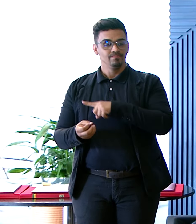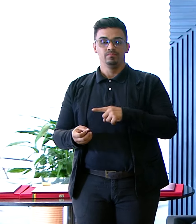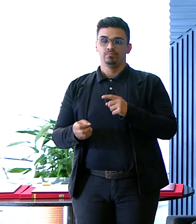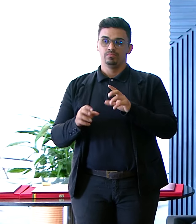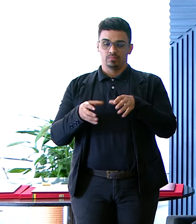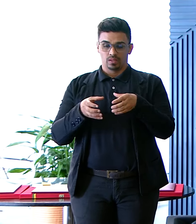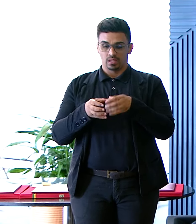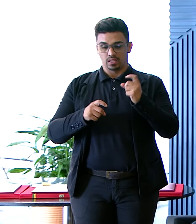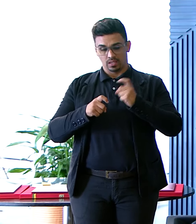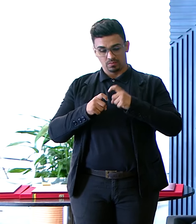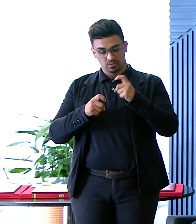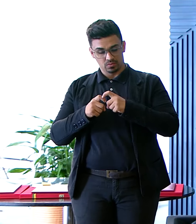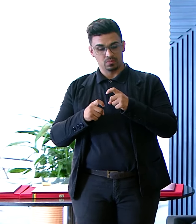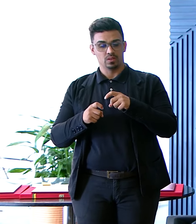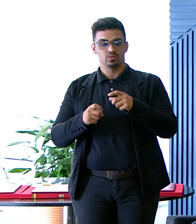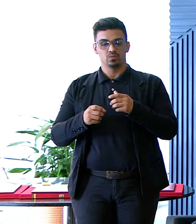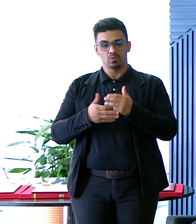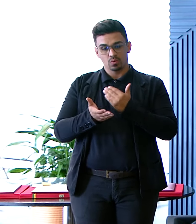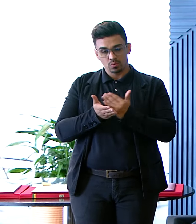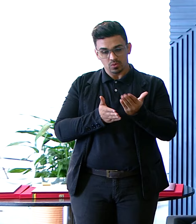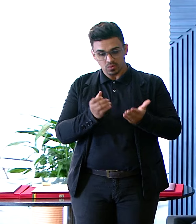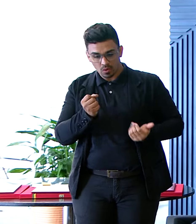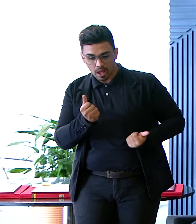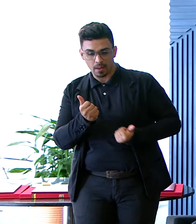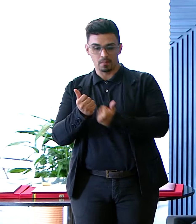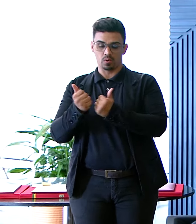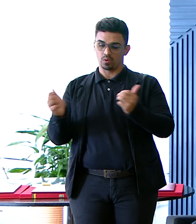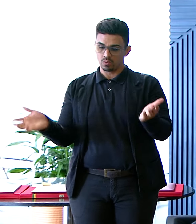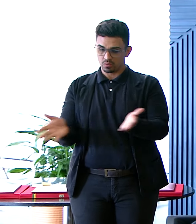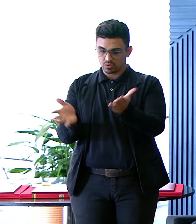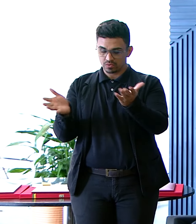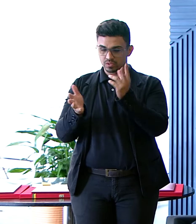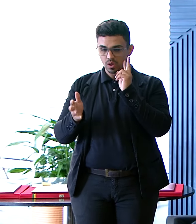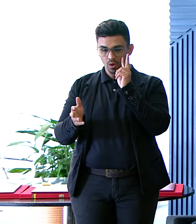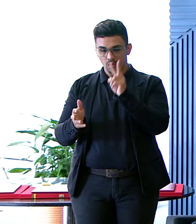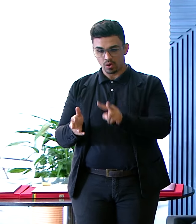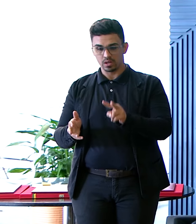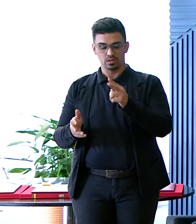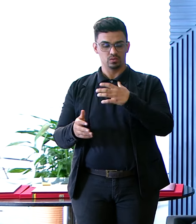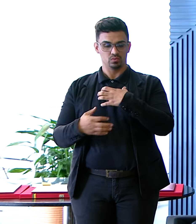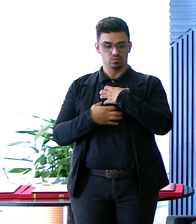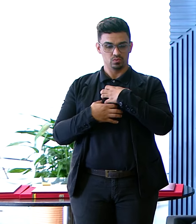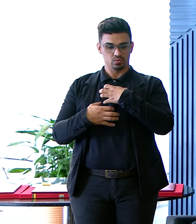equipe médica Passou a estar Com apoio motivacional Olhando Tendo um parto Mais